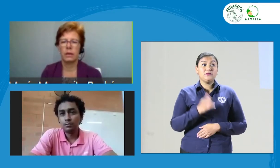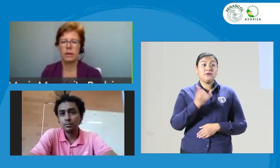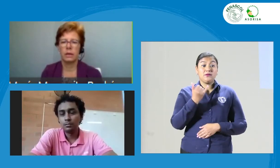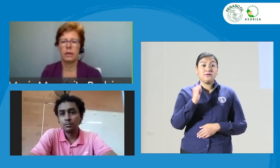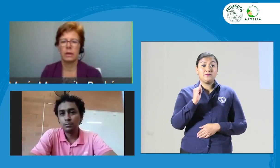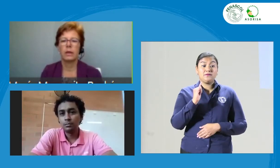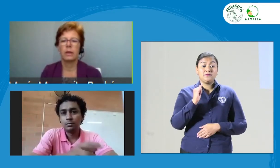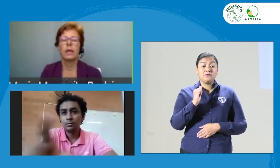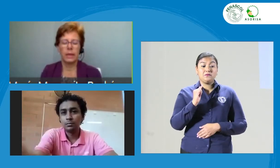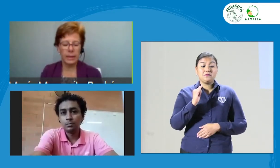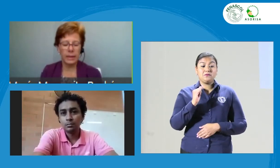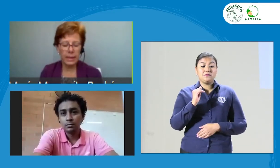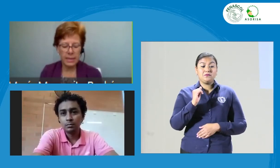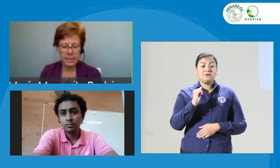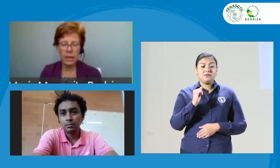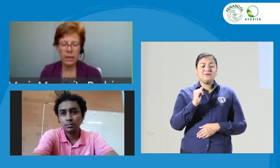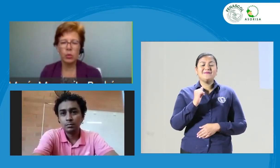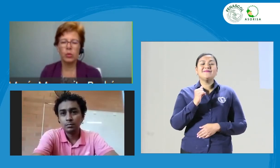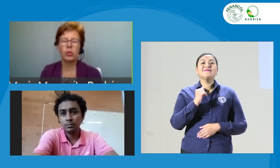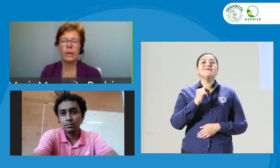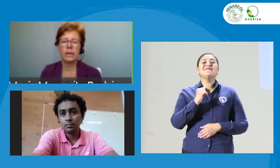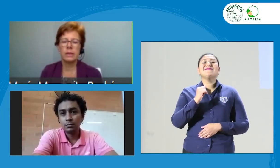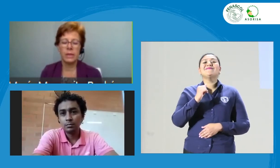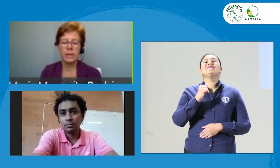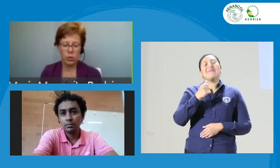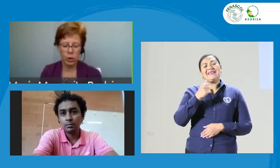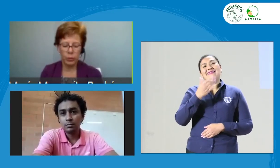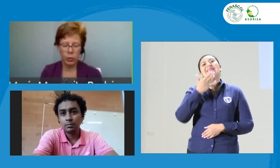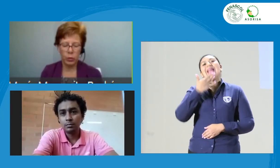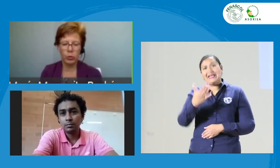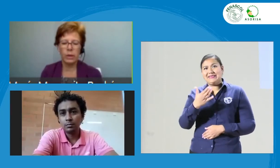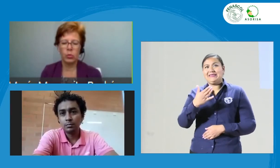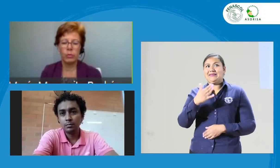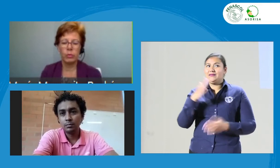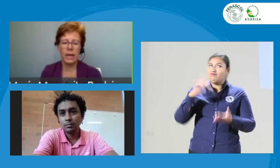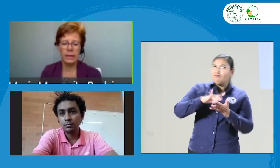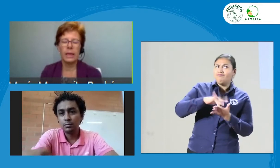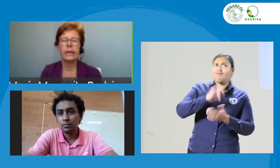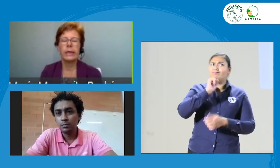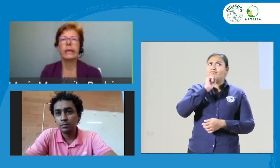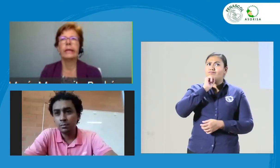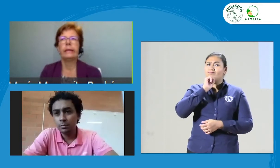ya, ya. Te agradecía tu participación y tu pregunta muy válida.